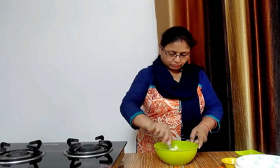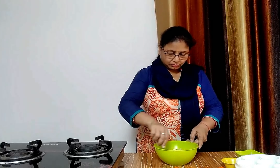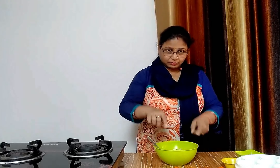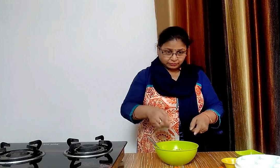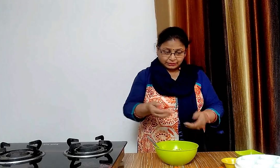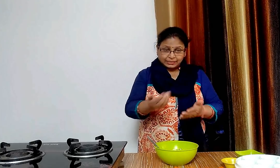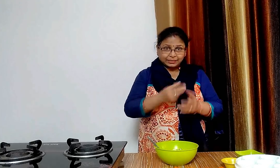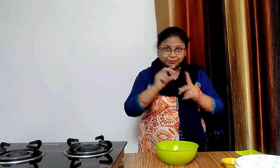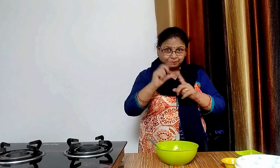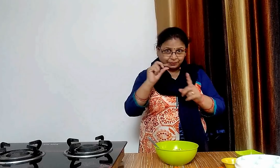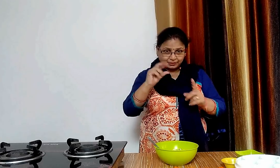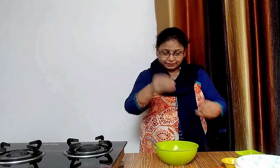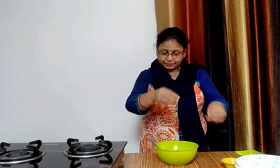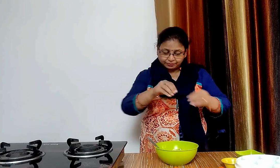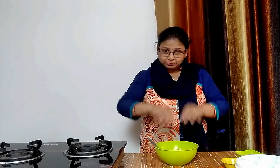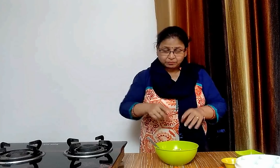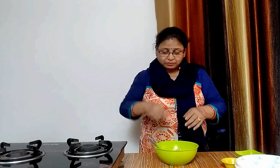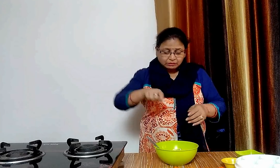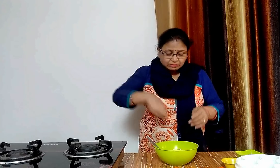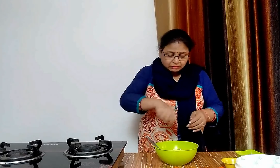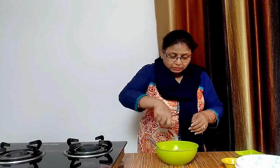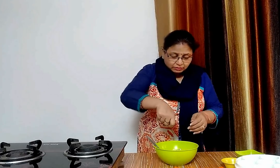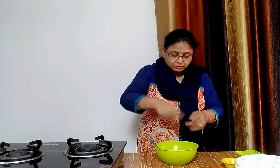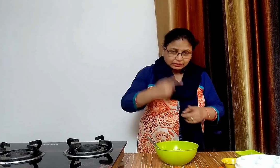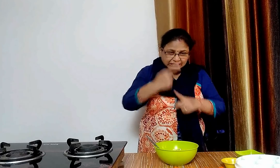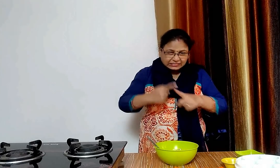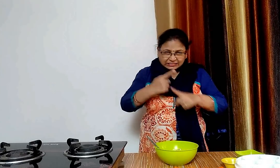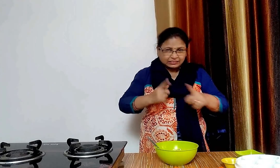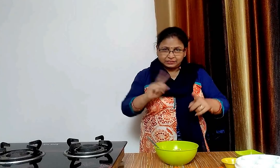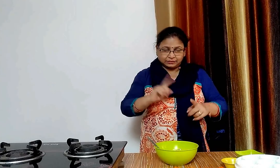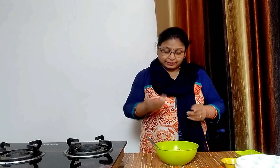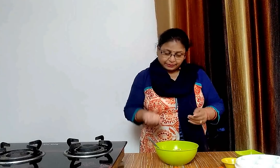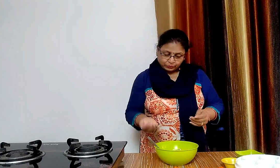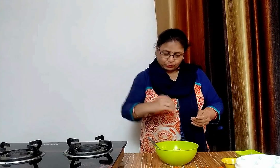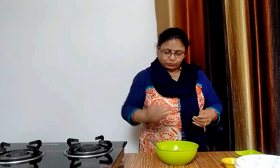जान रहे हैं पनीर पर दही की हलके हातों से ही कोटिंग करेंगे यह तो पनीर टूट सकता है